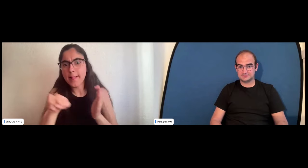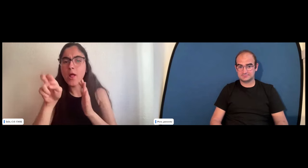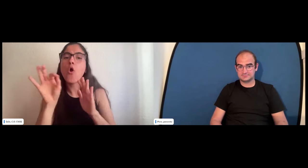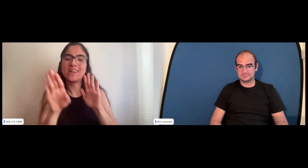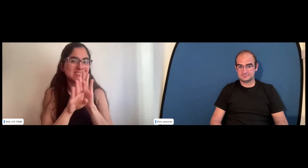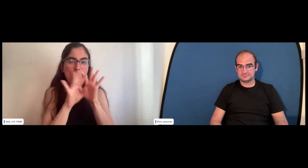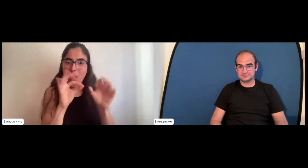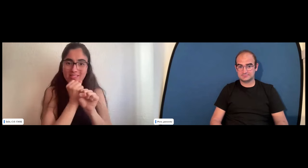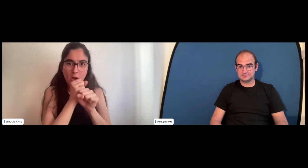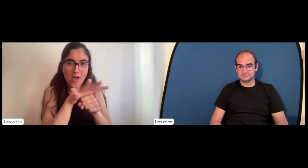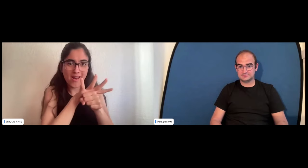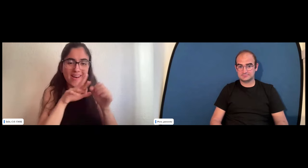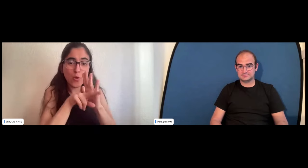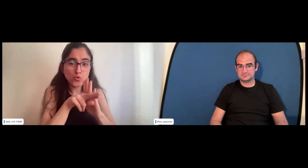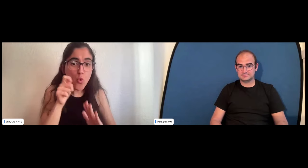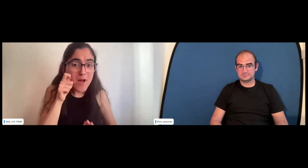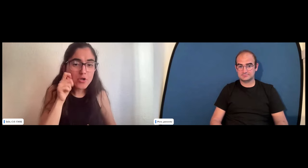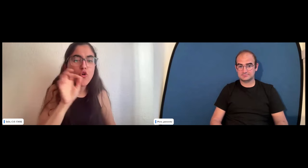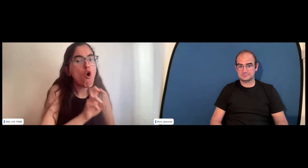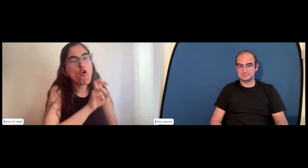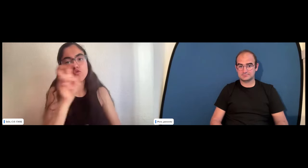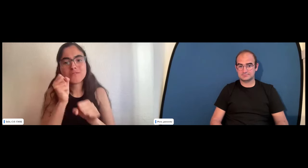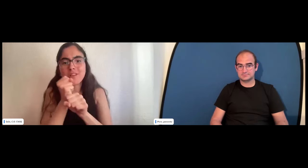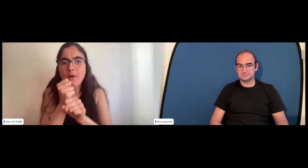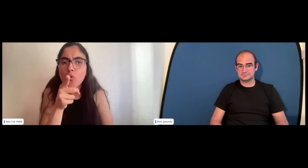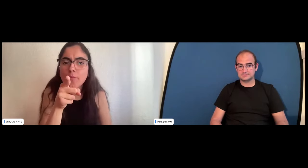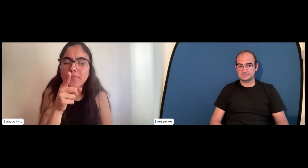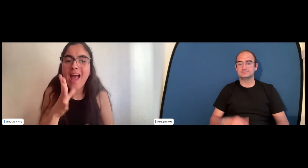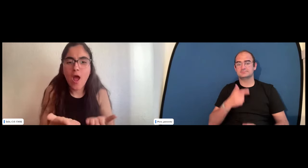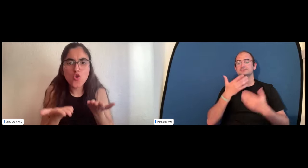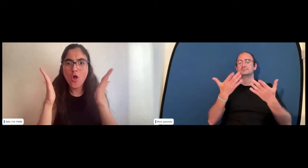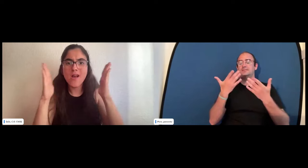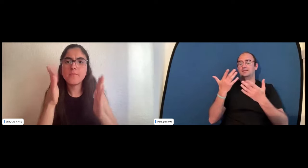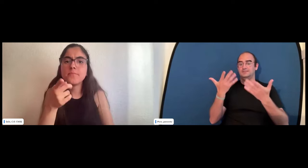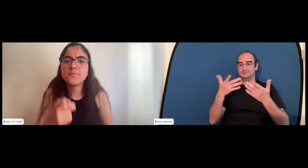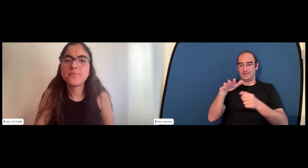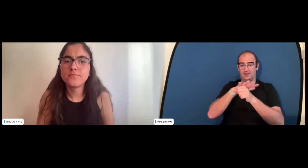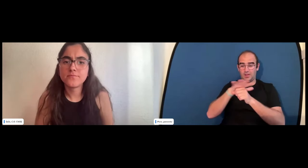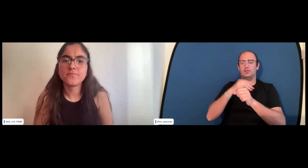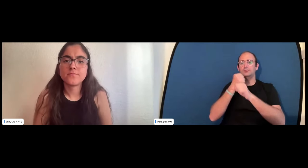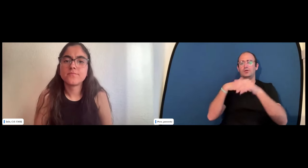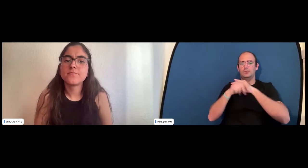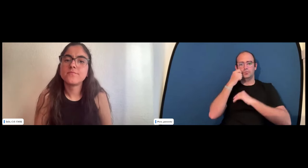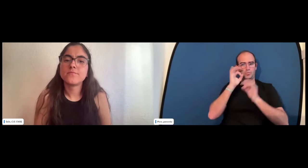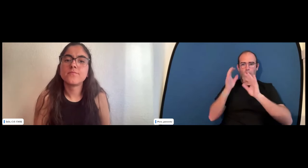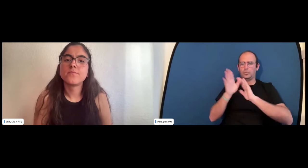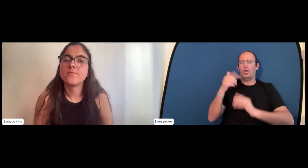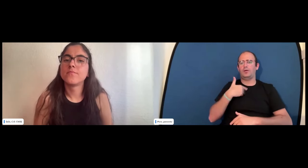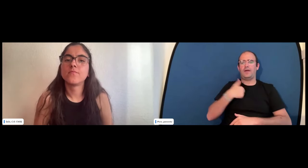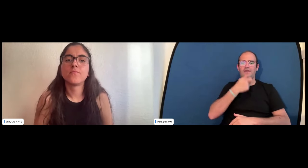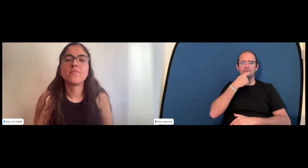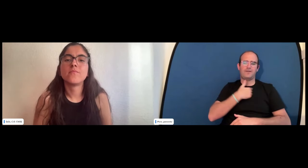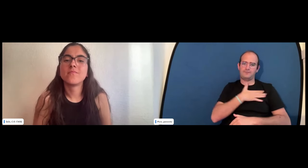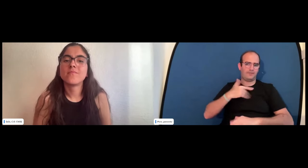ahora mismo por curiosidad sigues en el mismo trabajo en el ámbito de recursos humanos o estás en otro trabajo ahora ahora